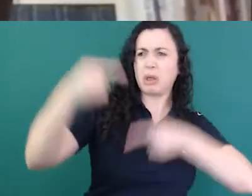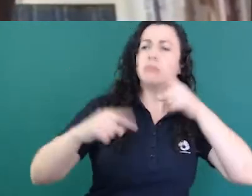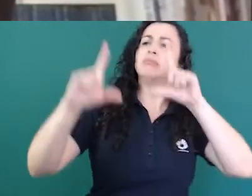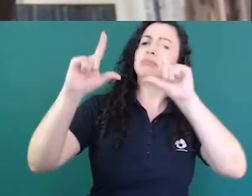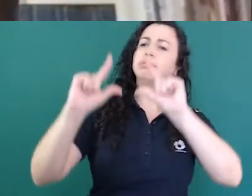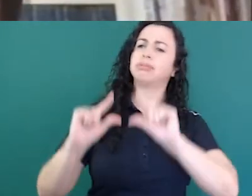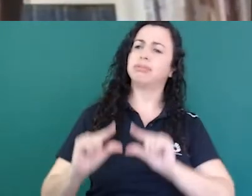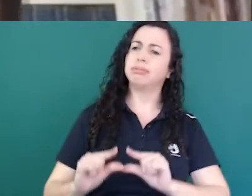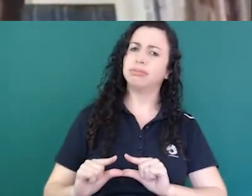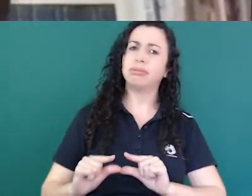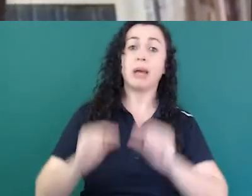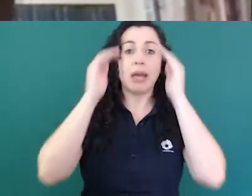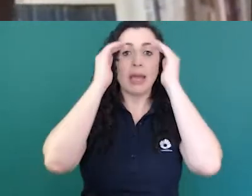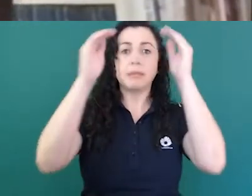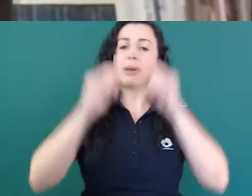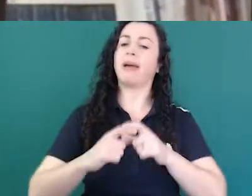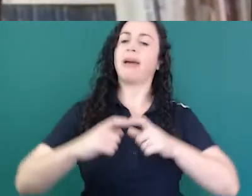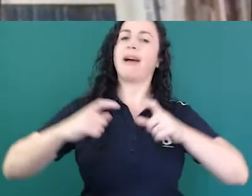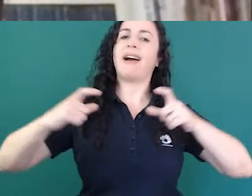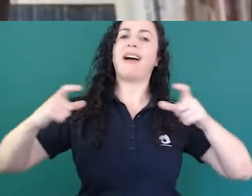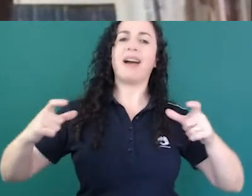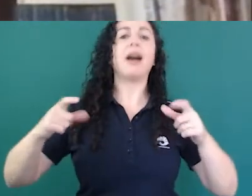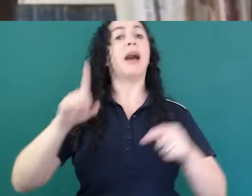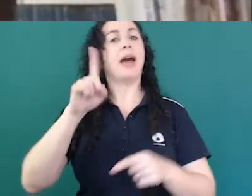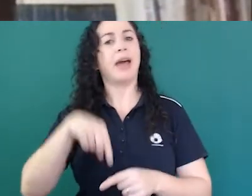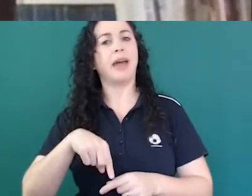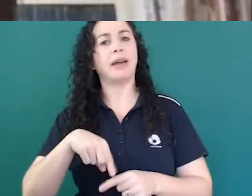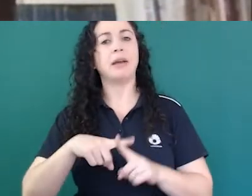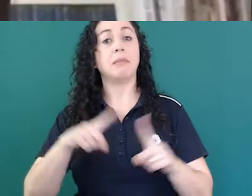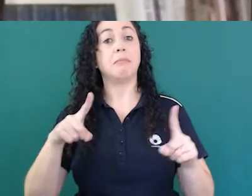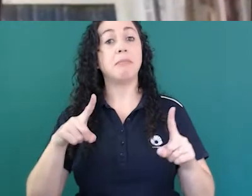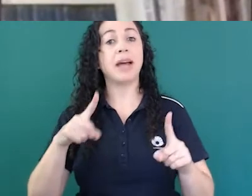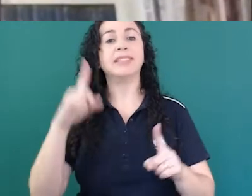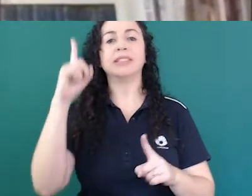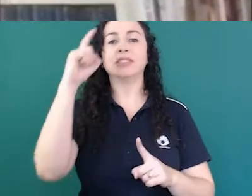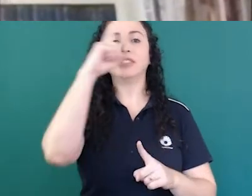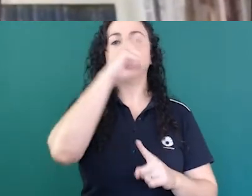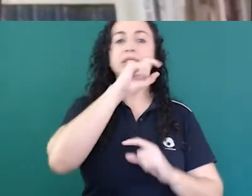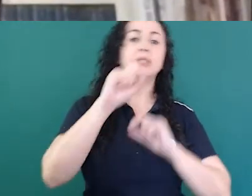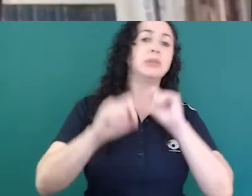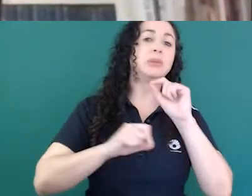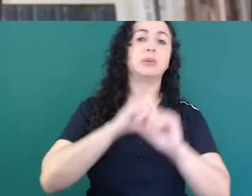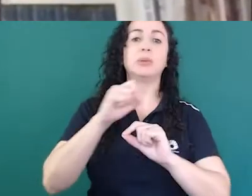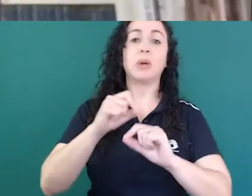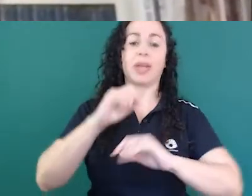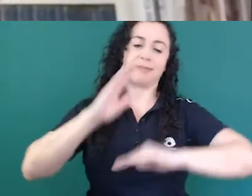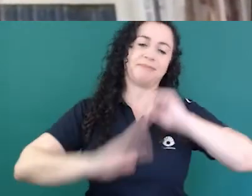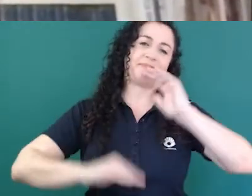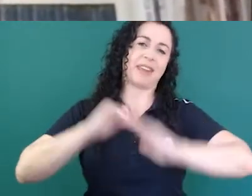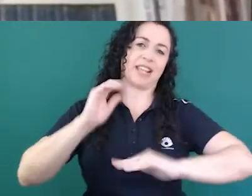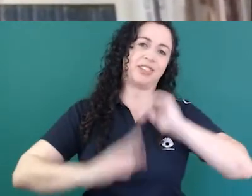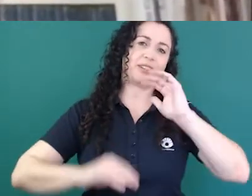difícil é colocar isso em execução o grande o grande desafio é esse